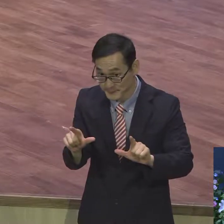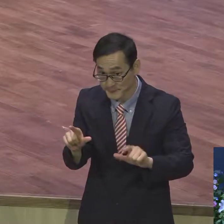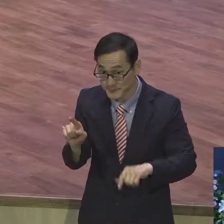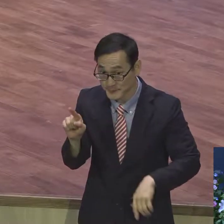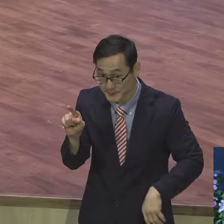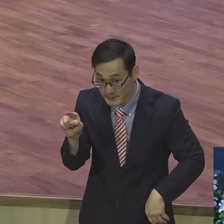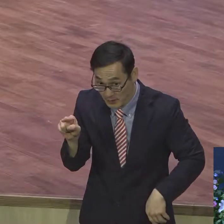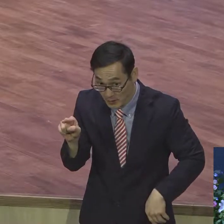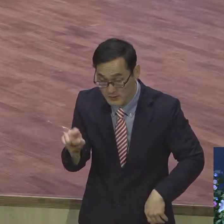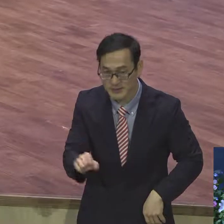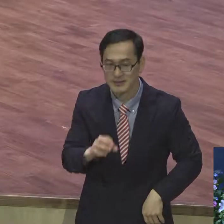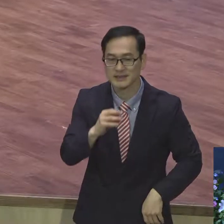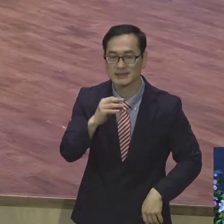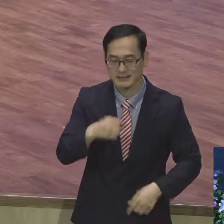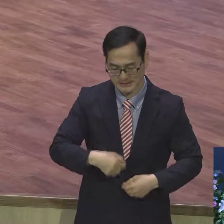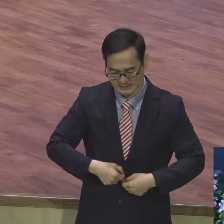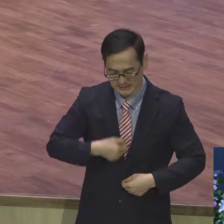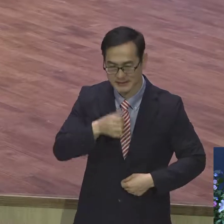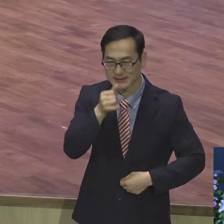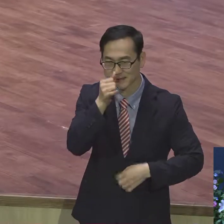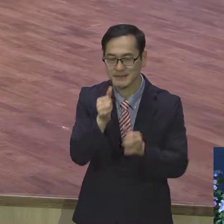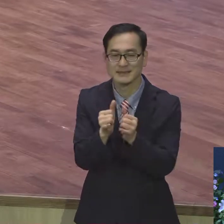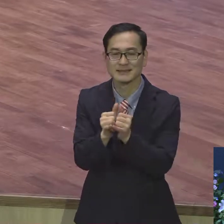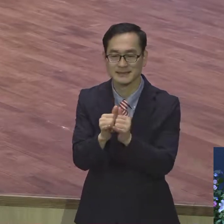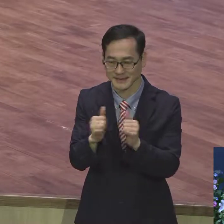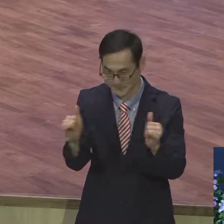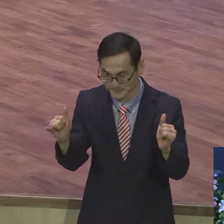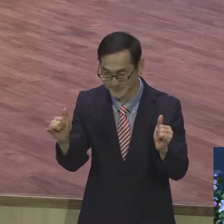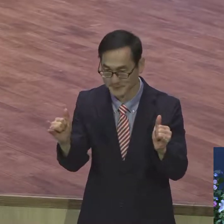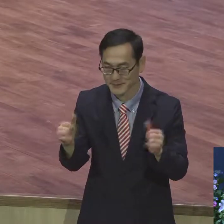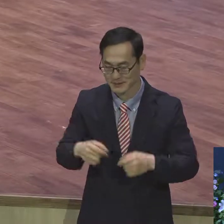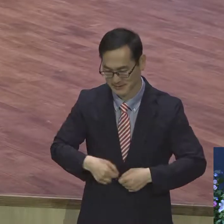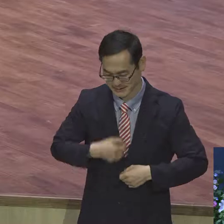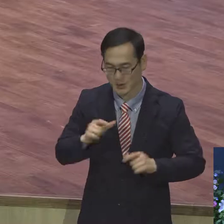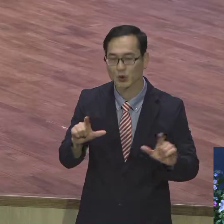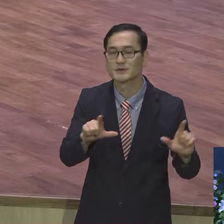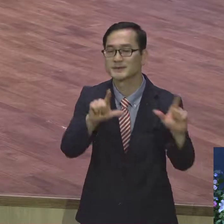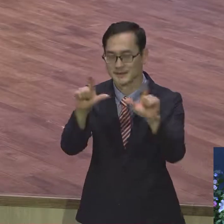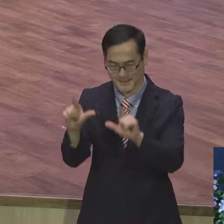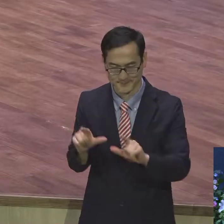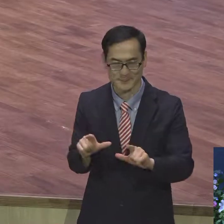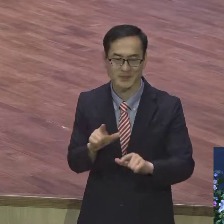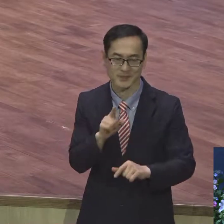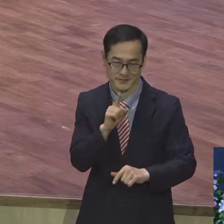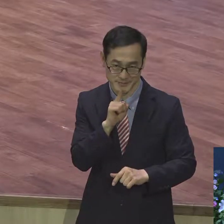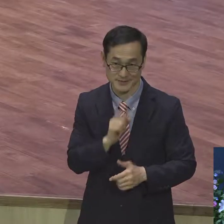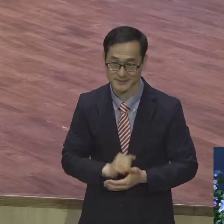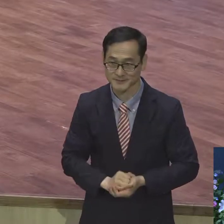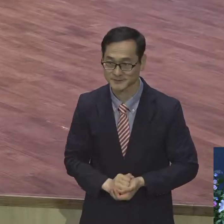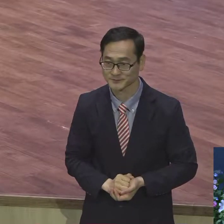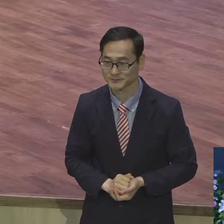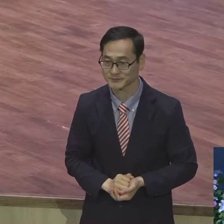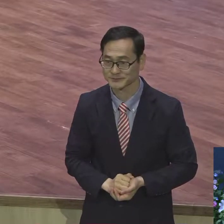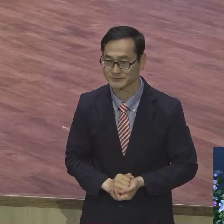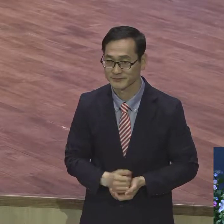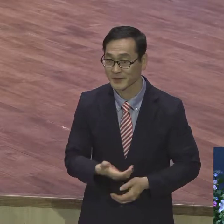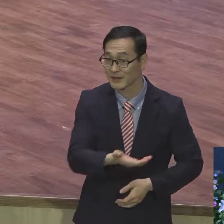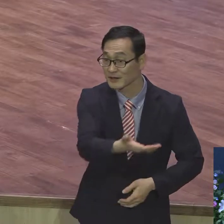어이로운 삶입니다. 어려운 삶. 예원계전 성도들은 이런 어려운 삶. 은혜.